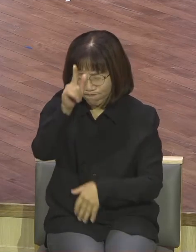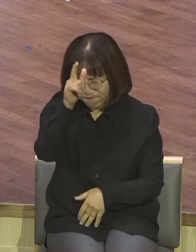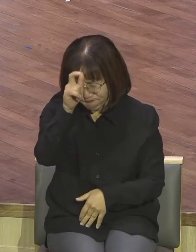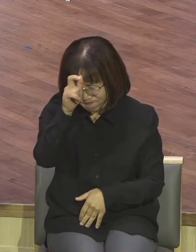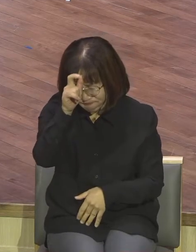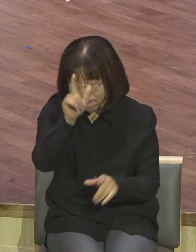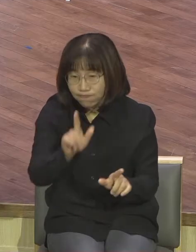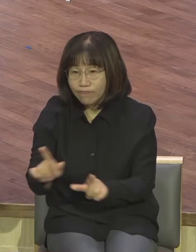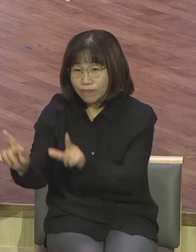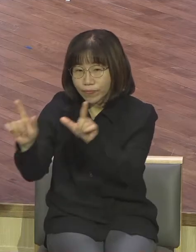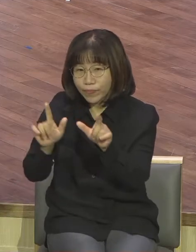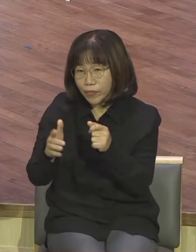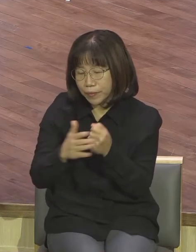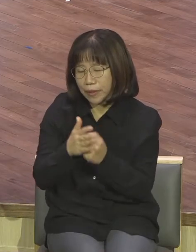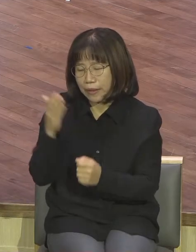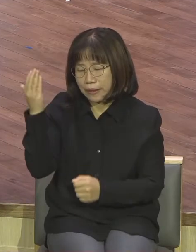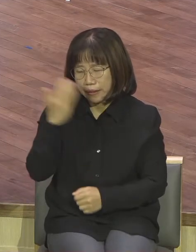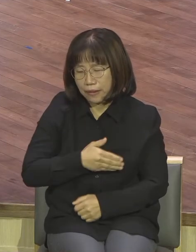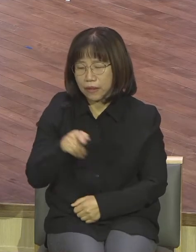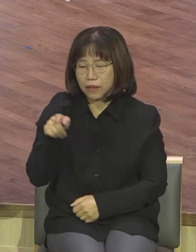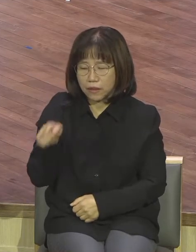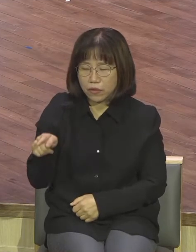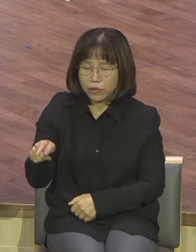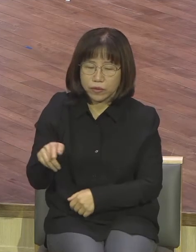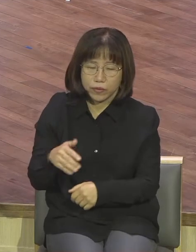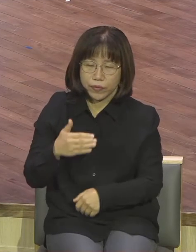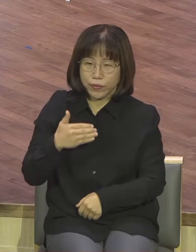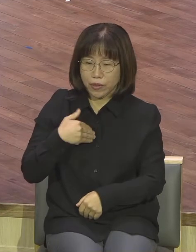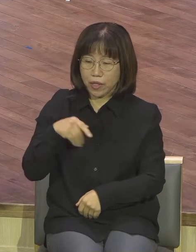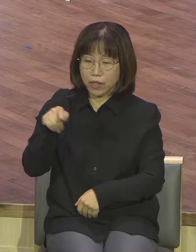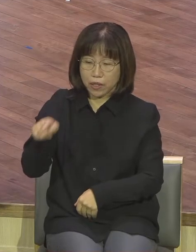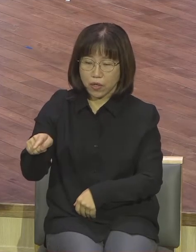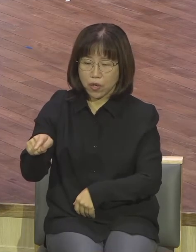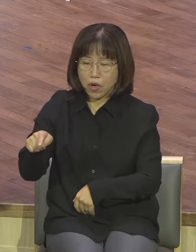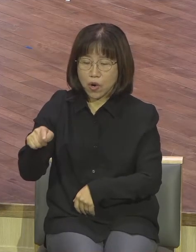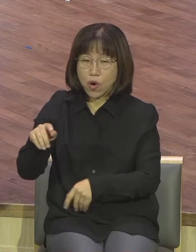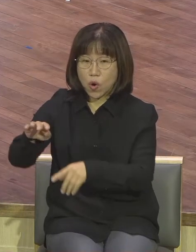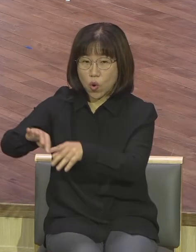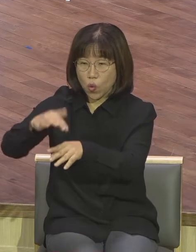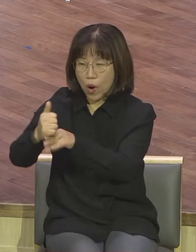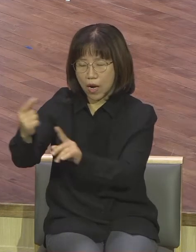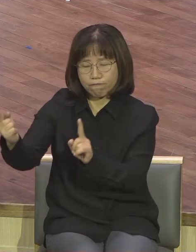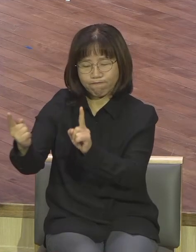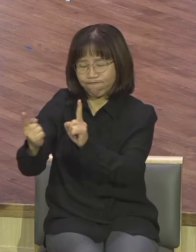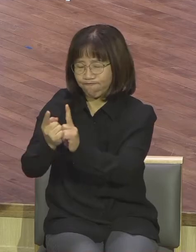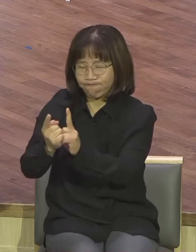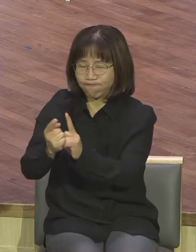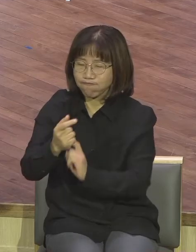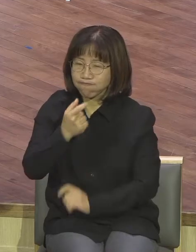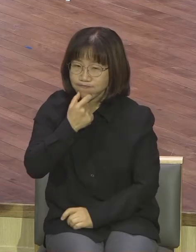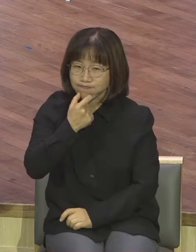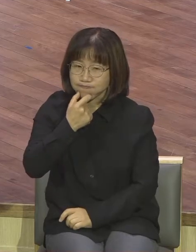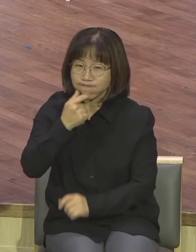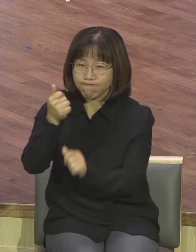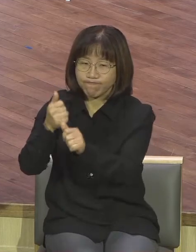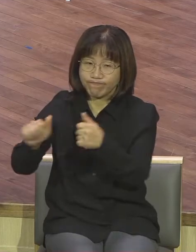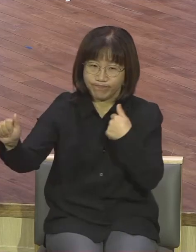나는 다시는 왕을 보지 않겠다 자신을 통해서